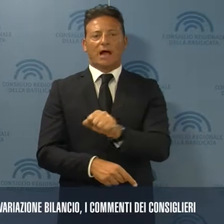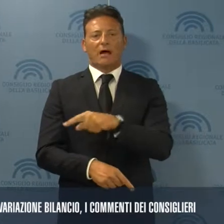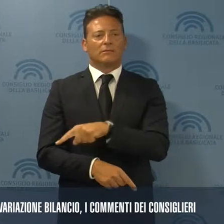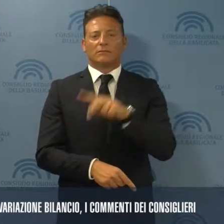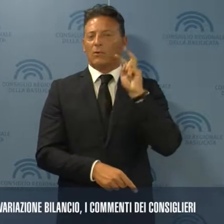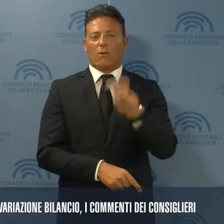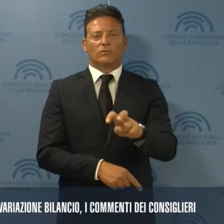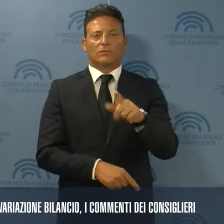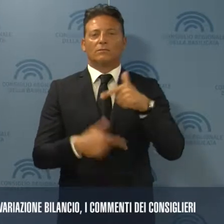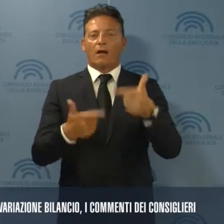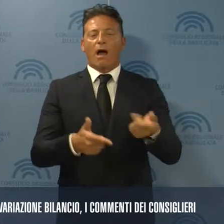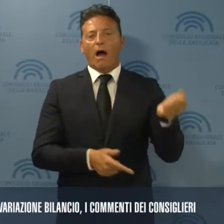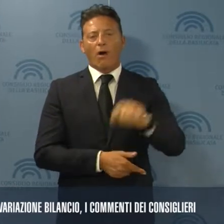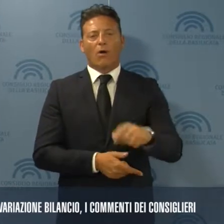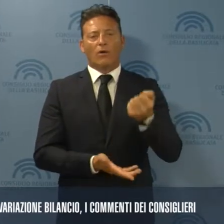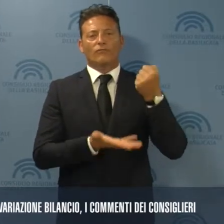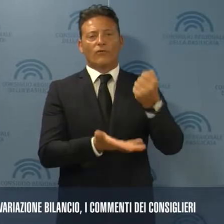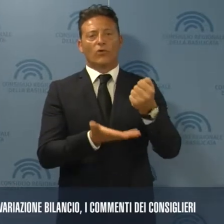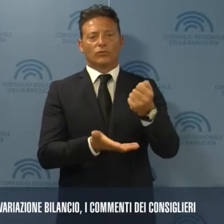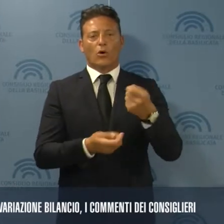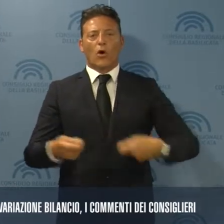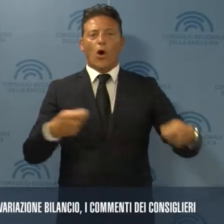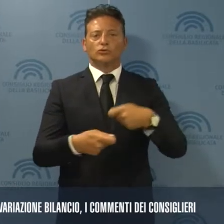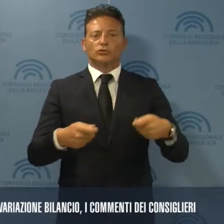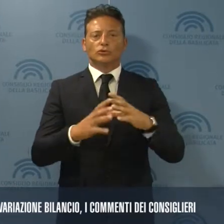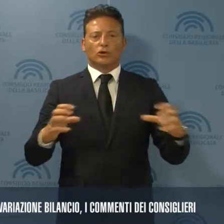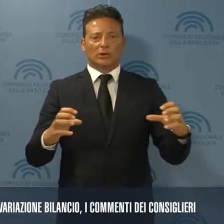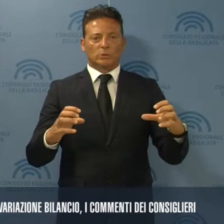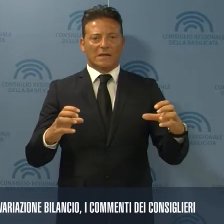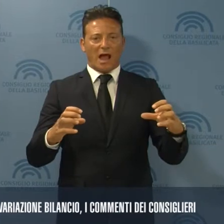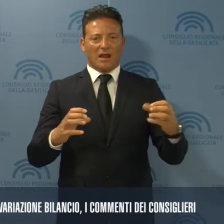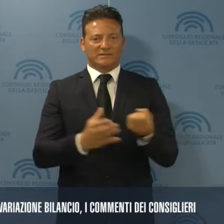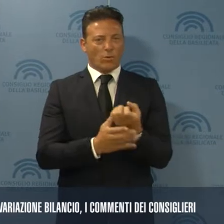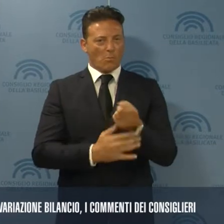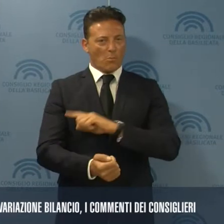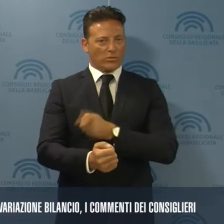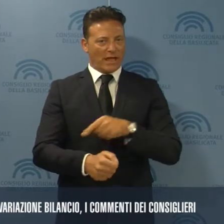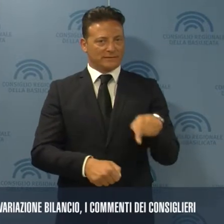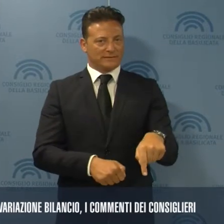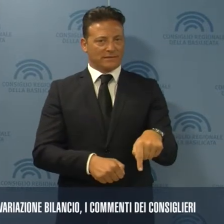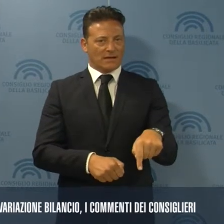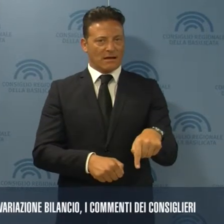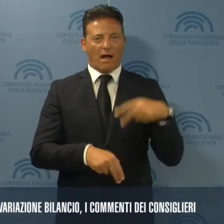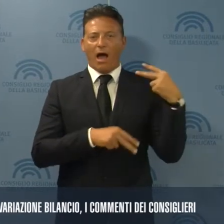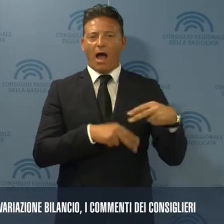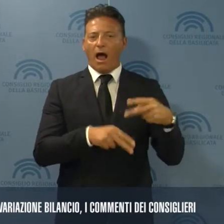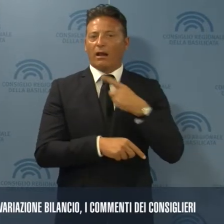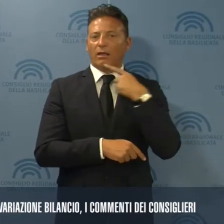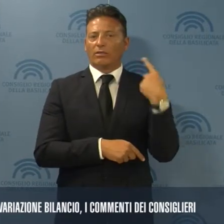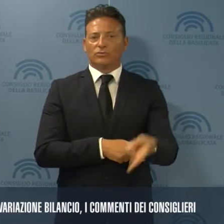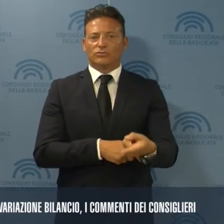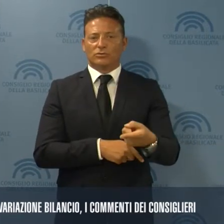alla scelta di attribuire ulteriori fondi al Consorzio di sviluppo industriale di potenza. Per anni, dice,